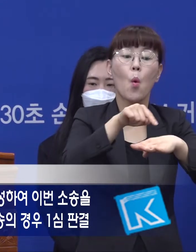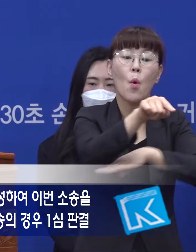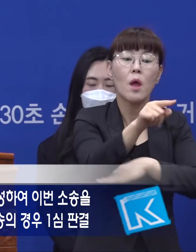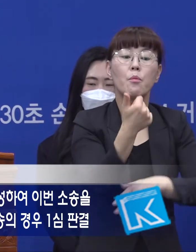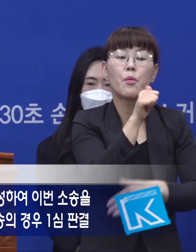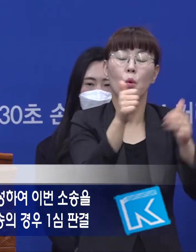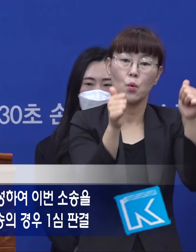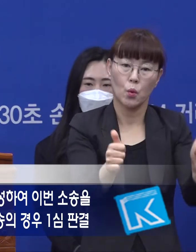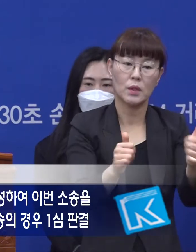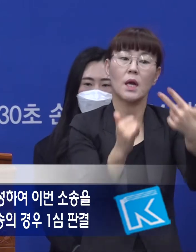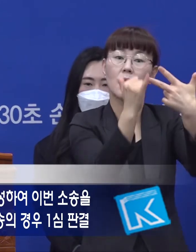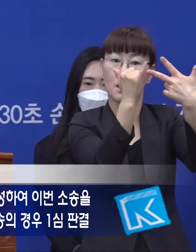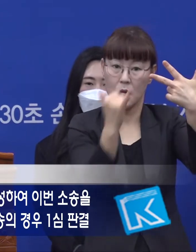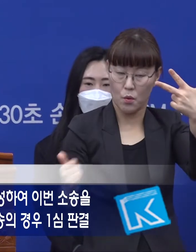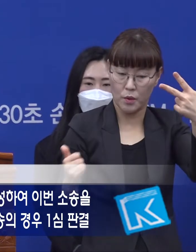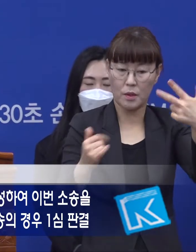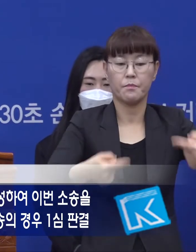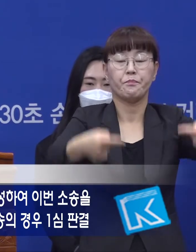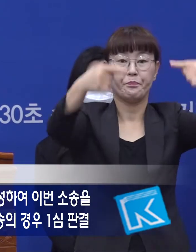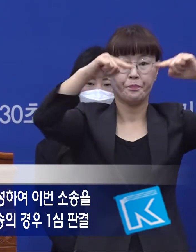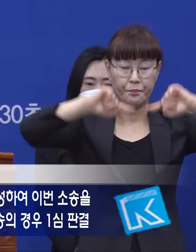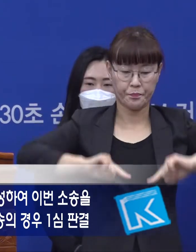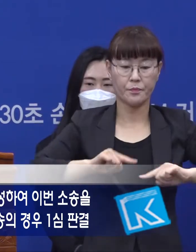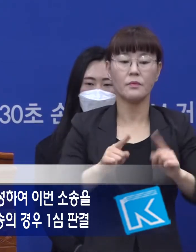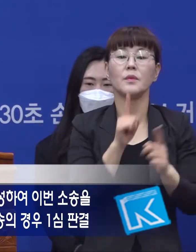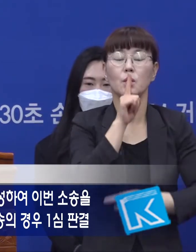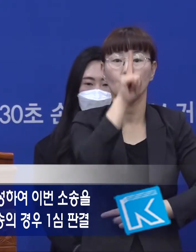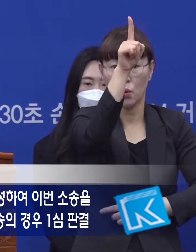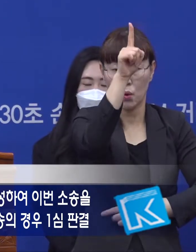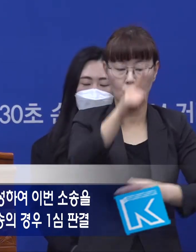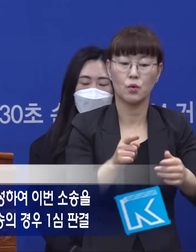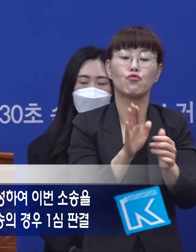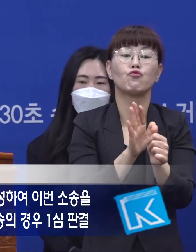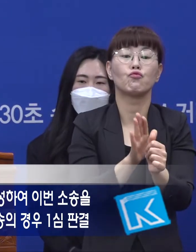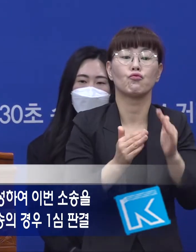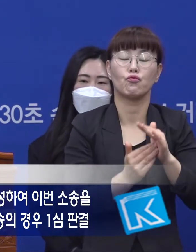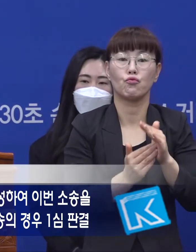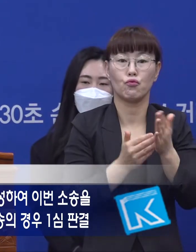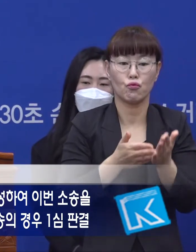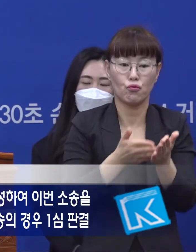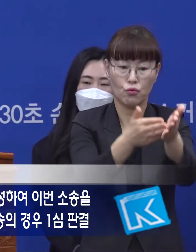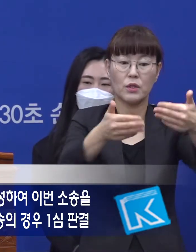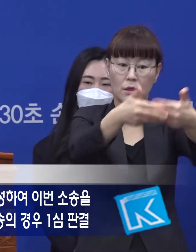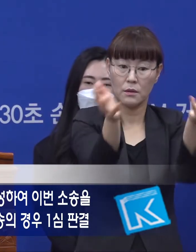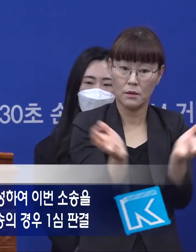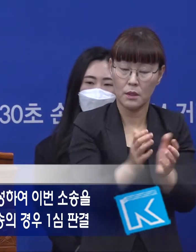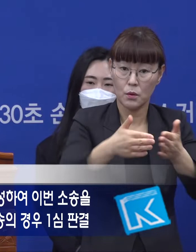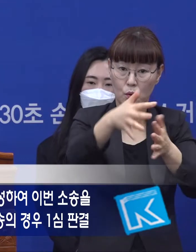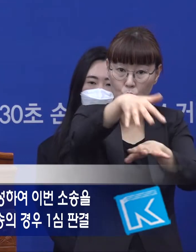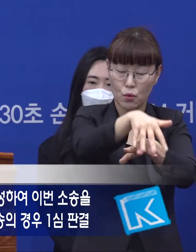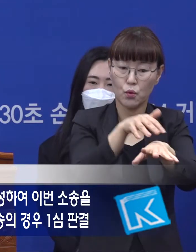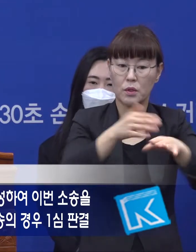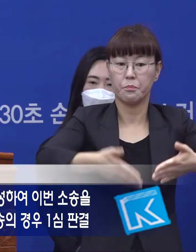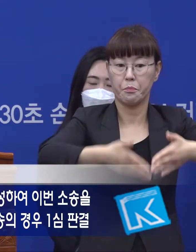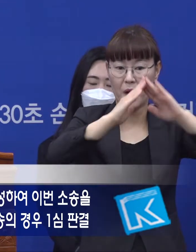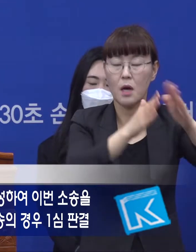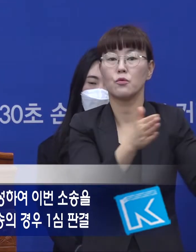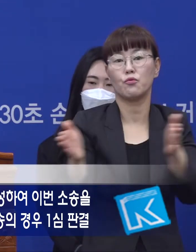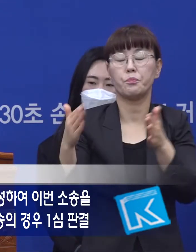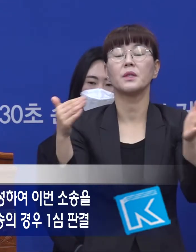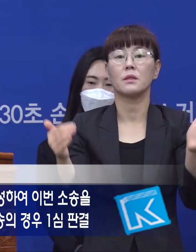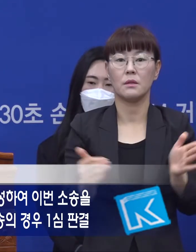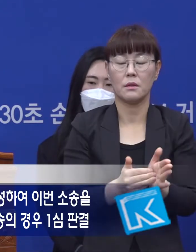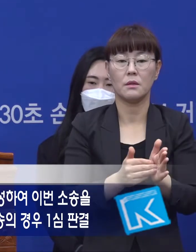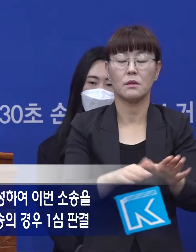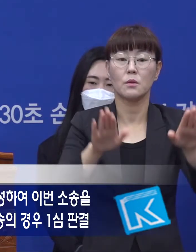변호사 7명이 대거 참여하는 소송 추진단을 구성하여 이번 소송을 차실이 준비해 왔습니다.